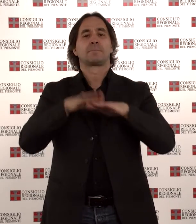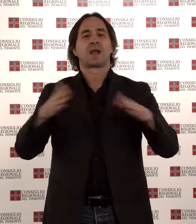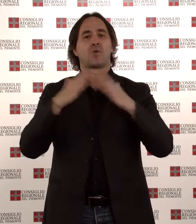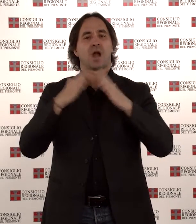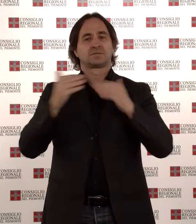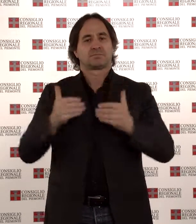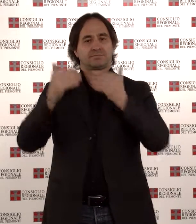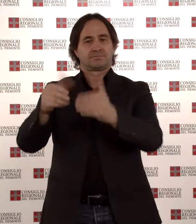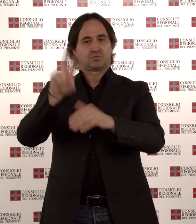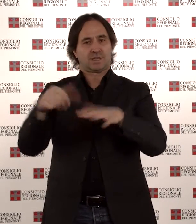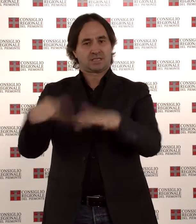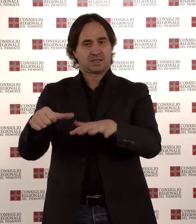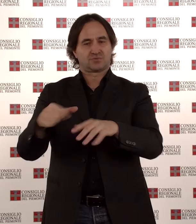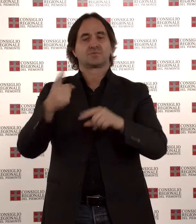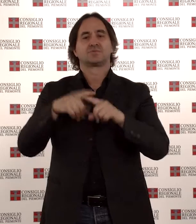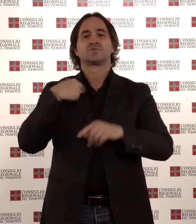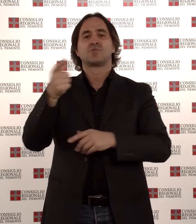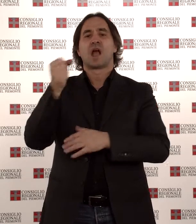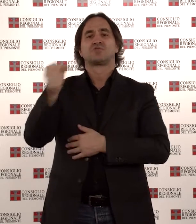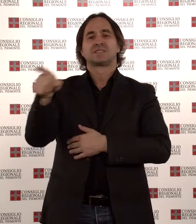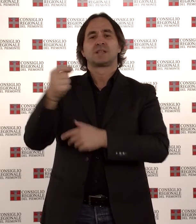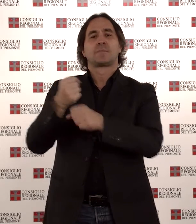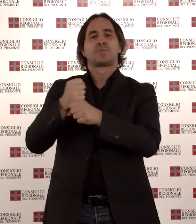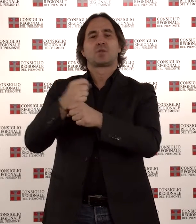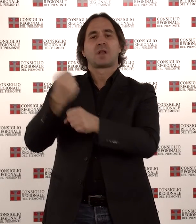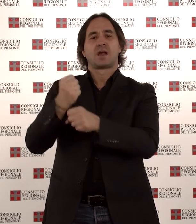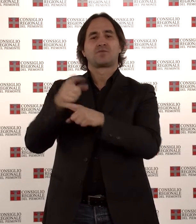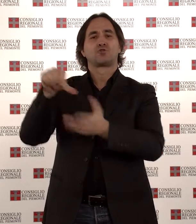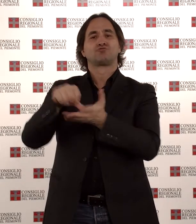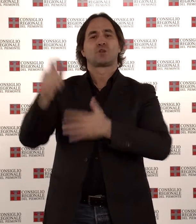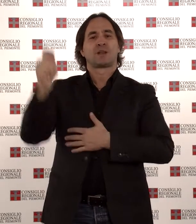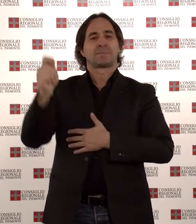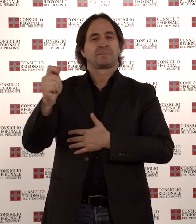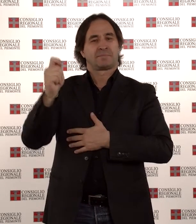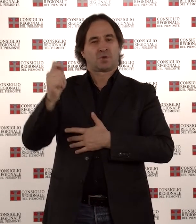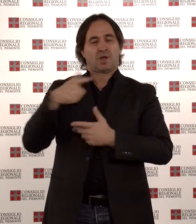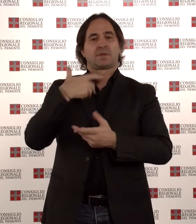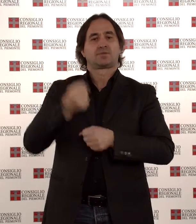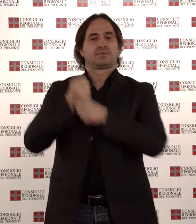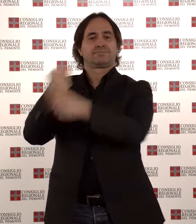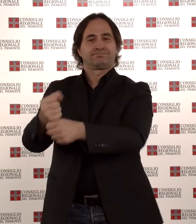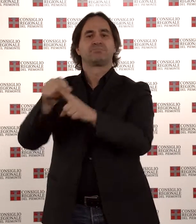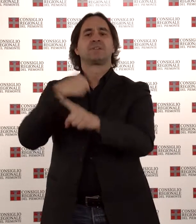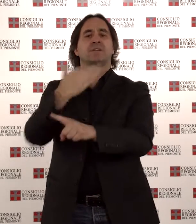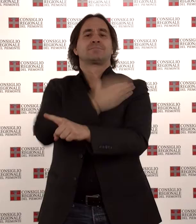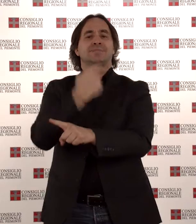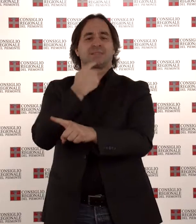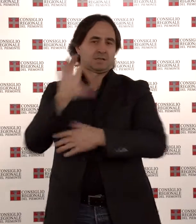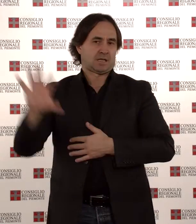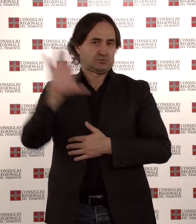2016 e la delega all'Agenzia Piemonte Lavoro dei Centri per l'Impiego, la cui competenza torna in capo alla regione.